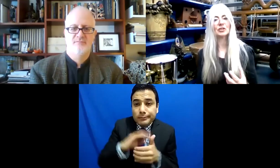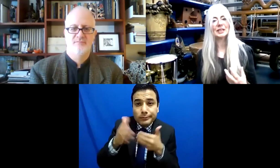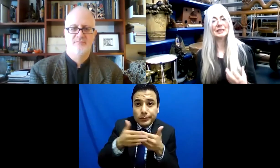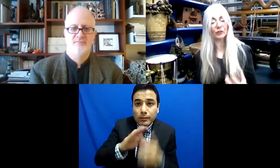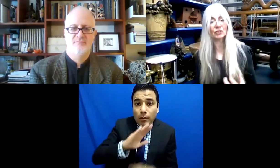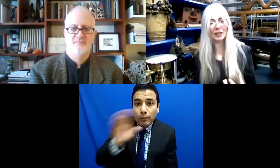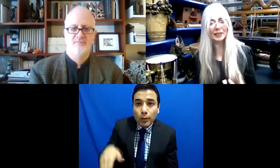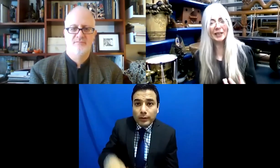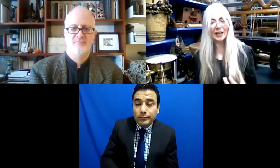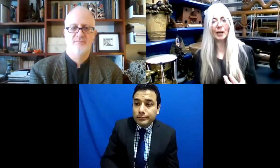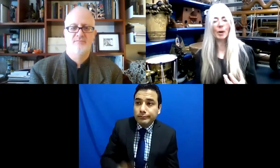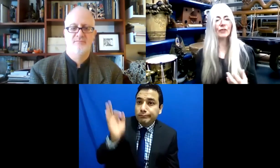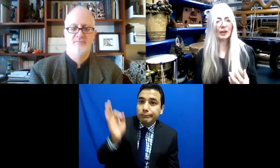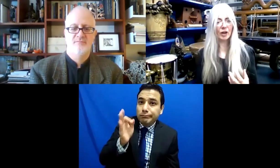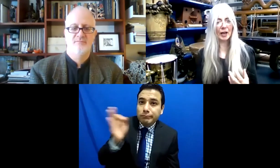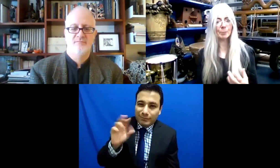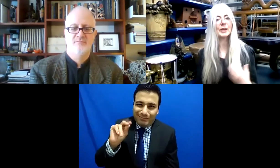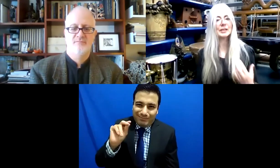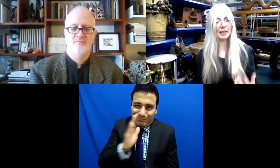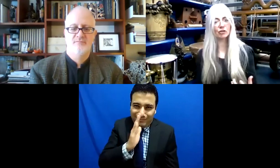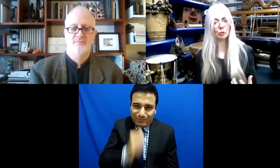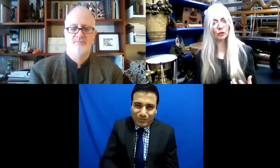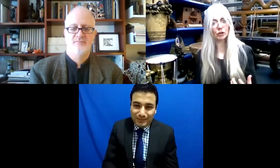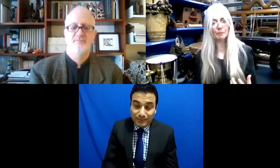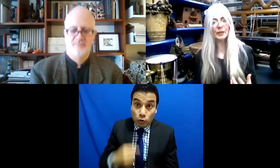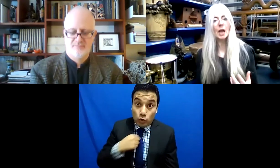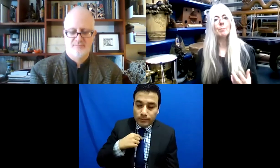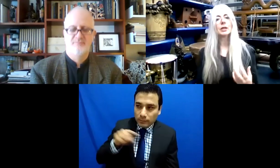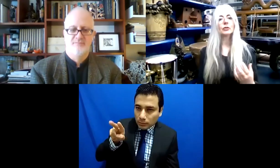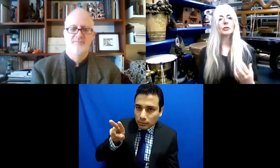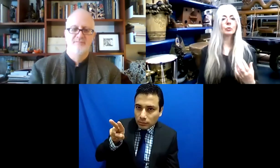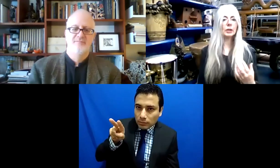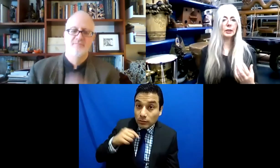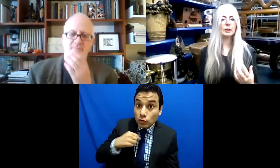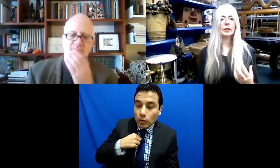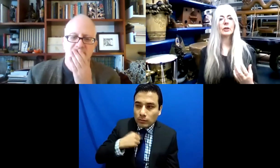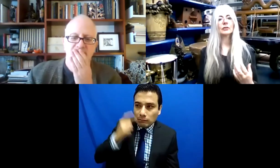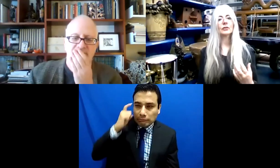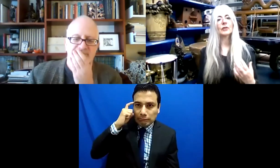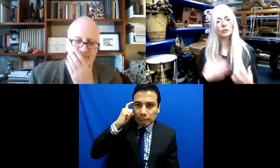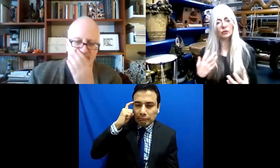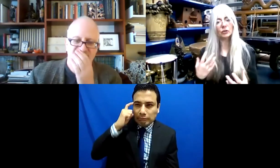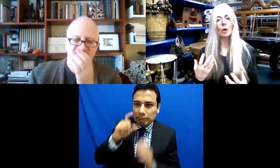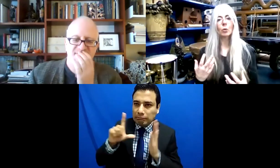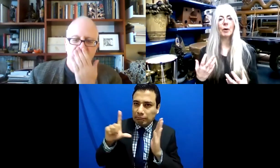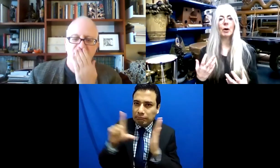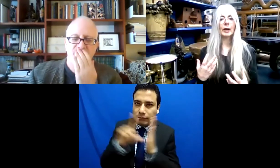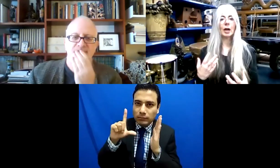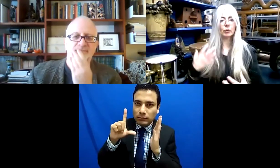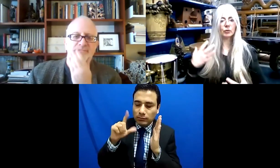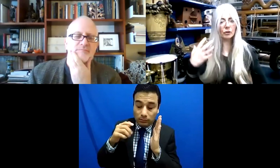Creo que tuve la lección más profunda en materia de escuchar